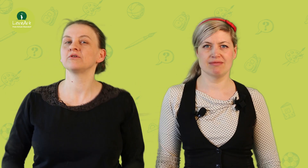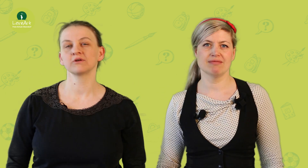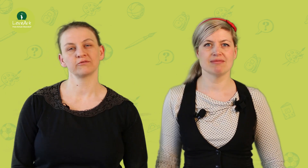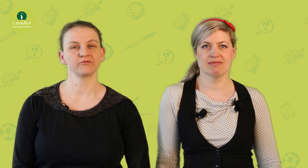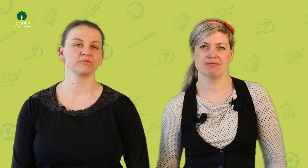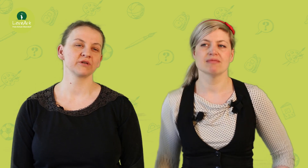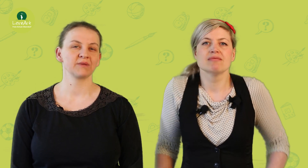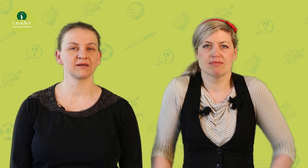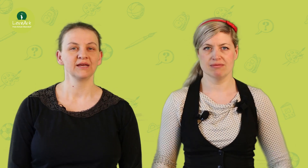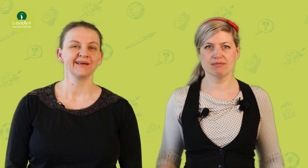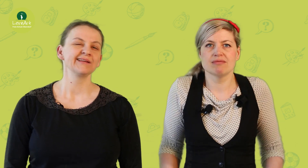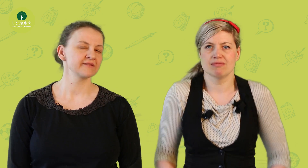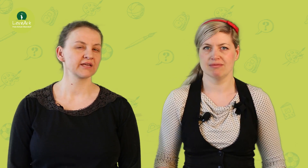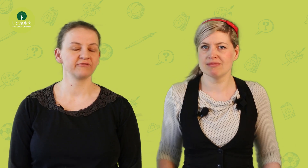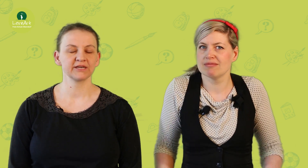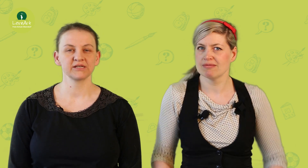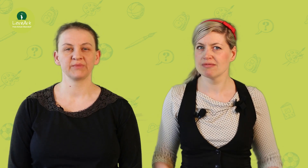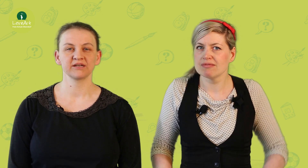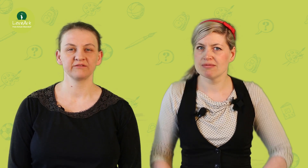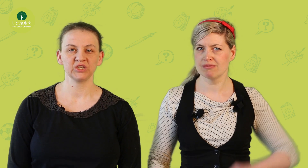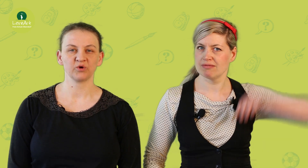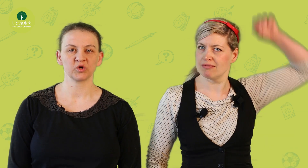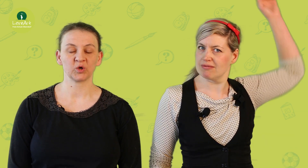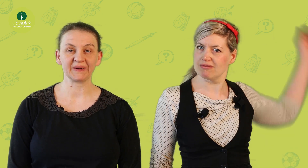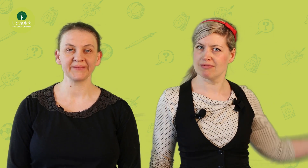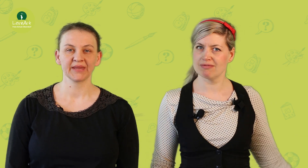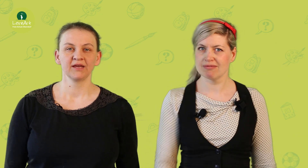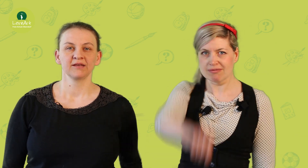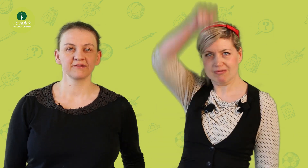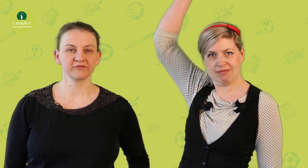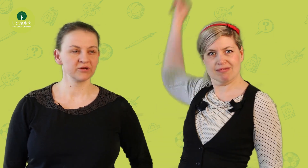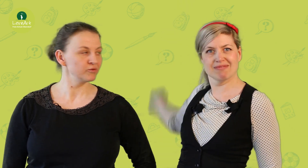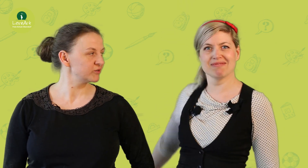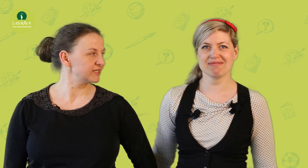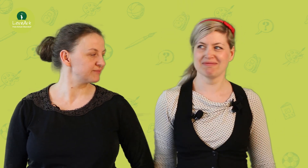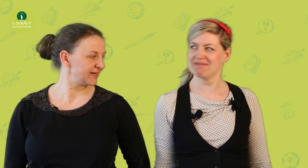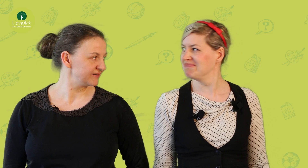Lockerungsübungen machen. Die zeige ich vielleicht in einem anderen Video auch nochmal. Jetzt zu der Übung, die ich meine.